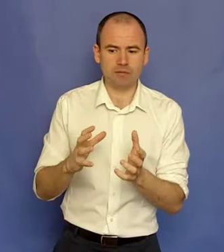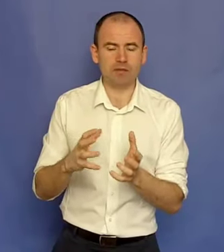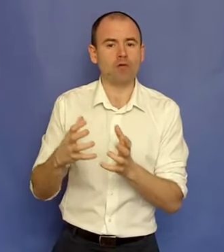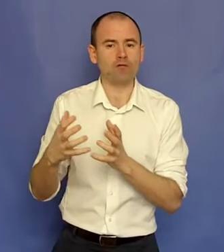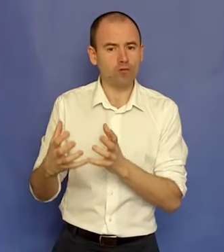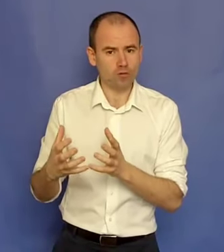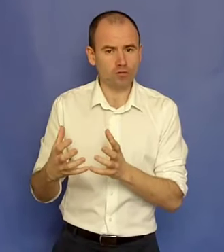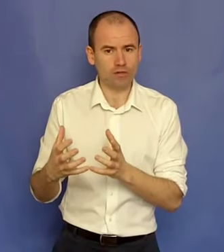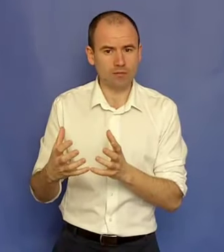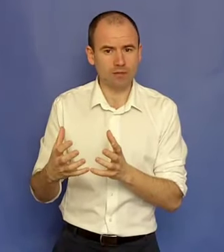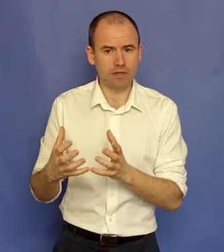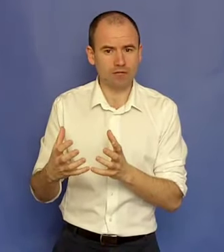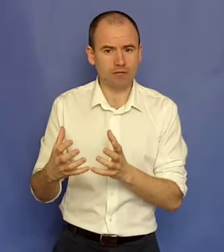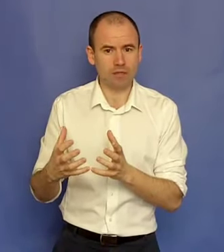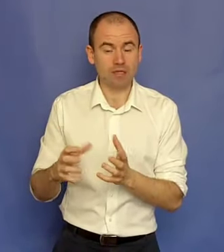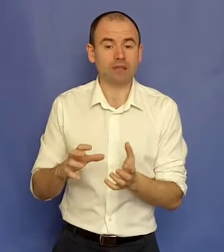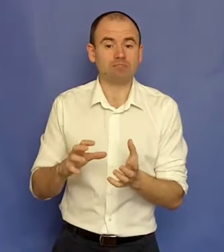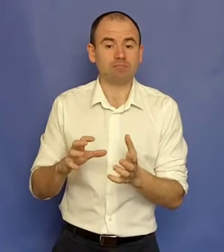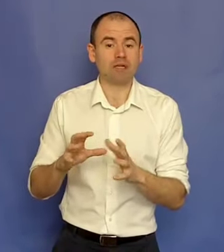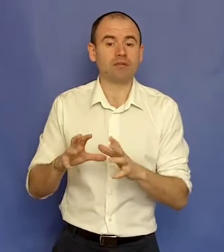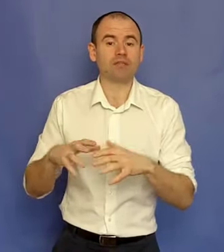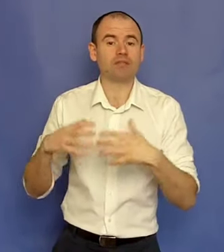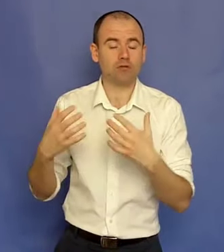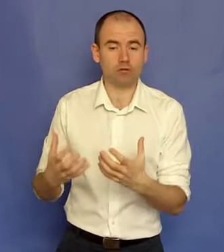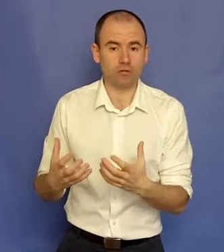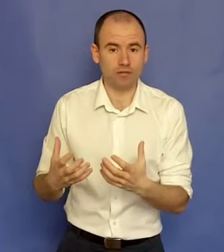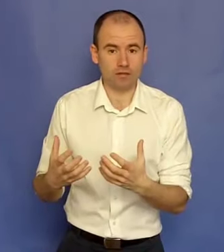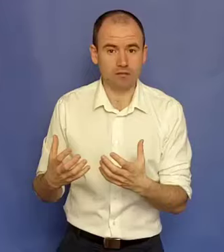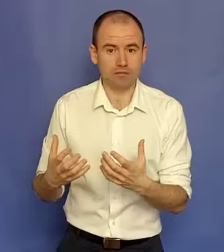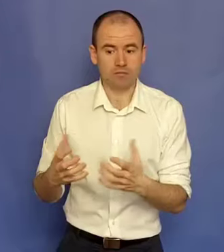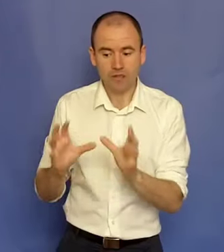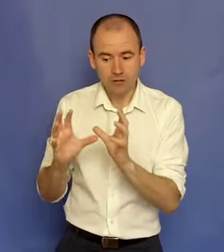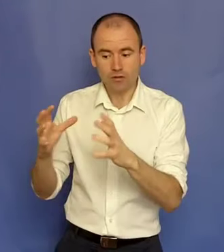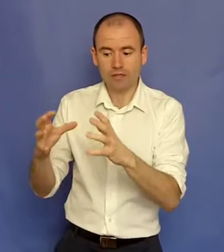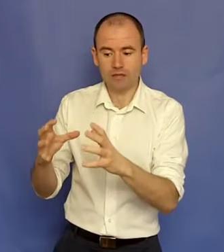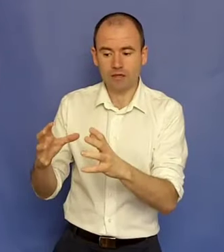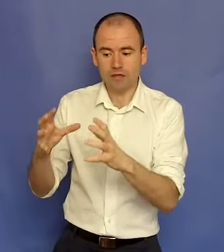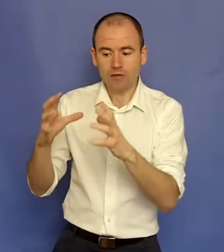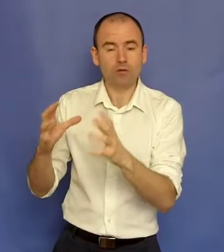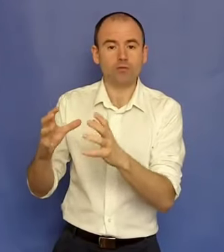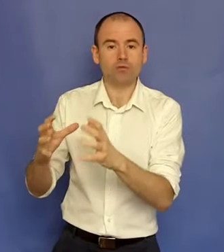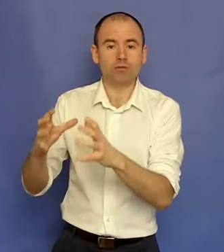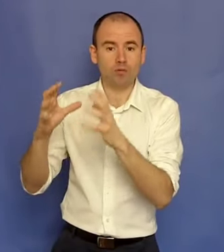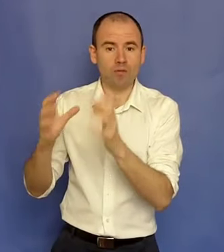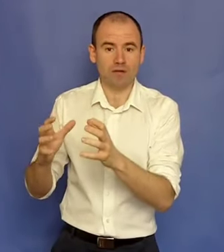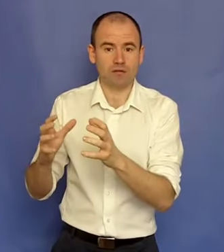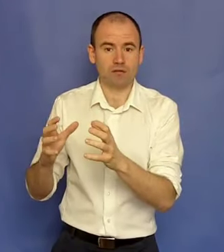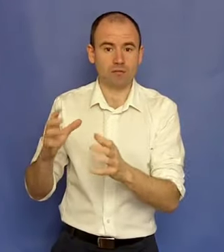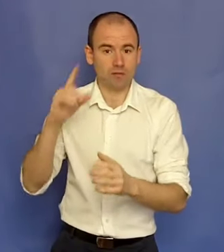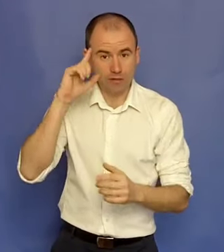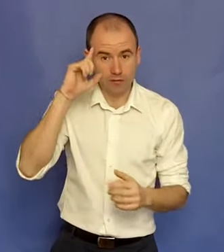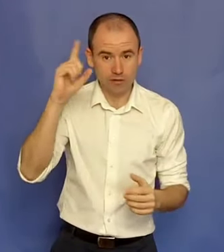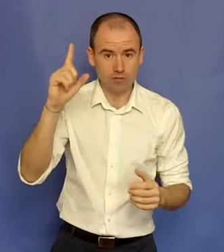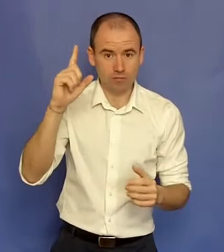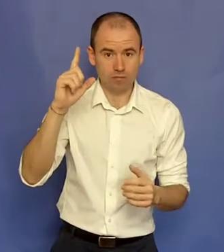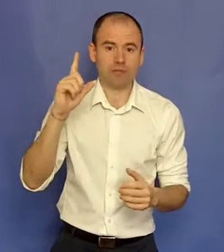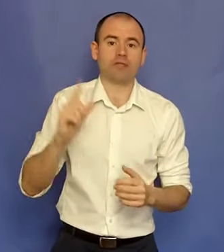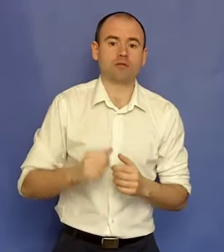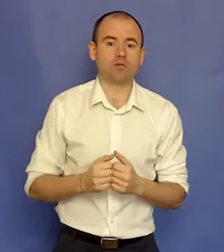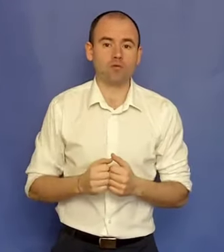avem, de confortul zilnic pe care îl avem, dacă vrei, de stilul nostru de viață. Deci toate astea, eu le spun simplu banii, pentru că rezonează imediat cu